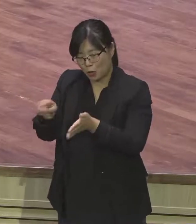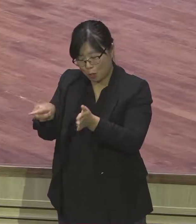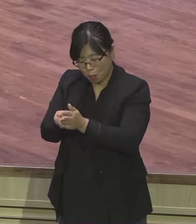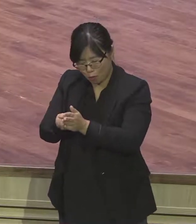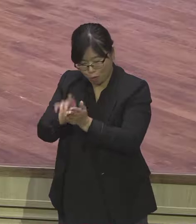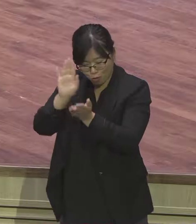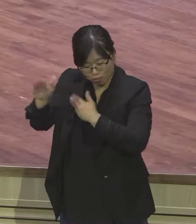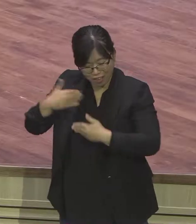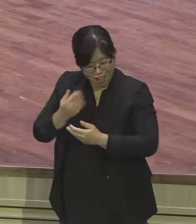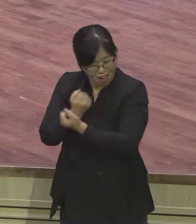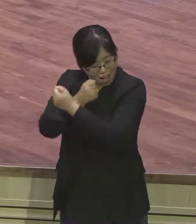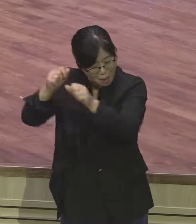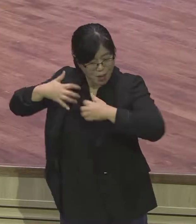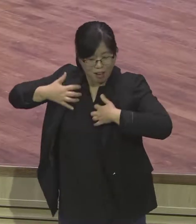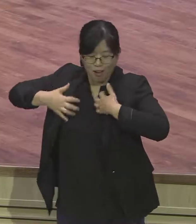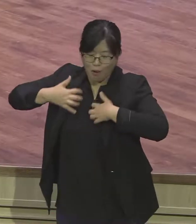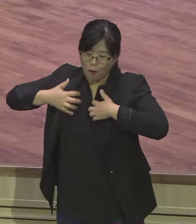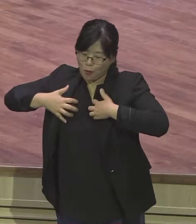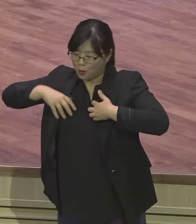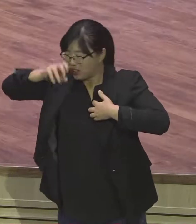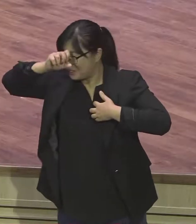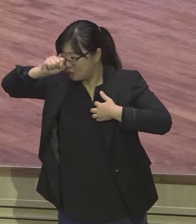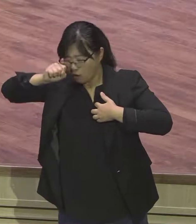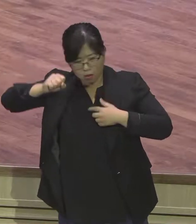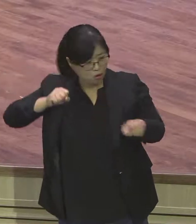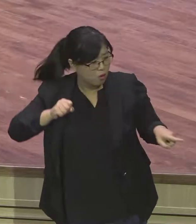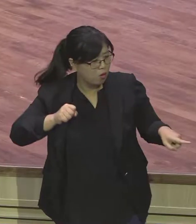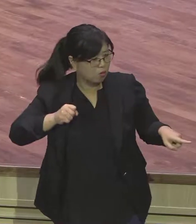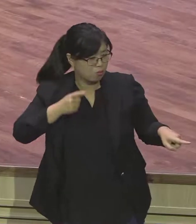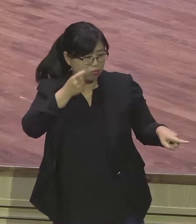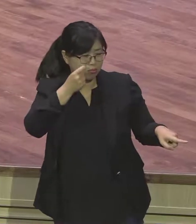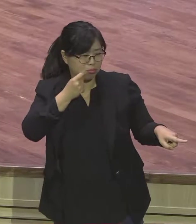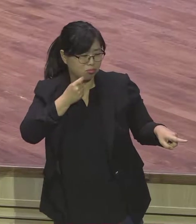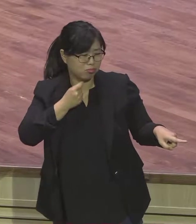운명에 빠져나와야 되는데 그 간절한 심정